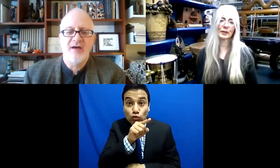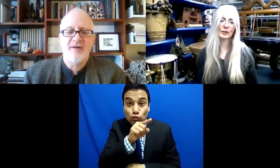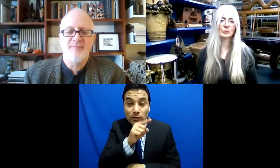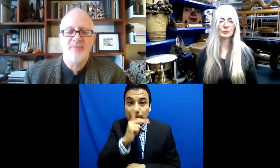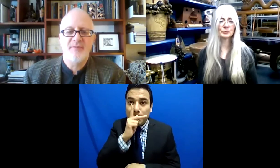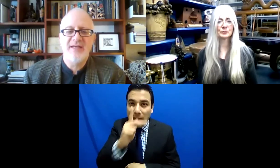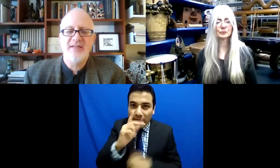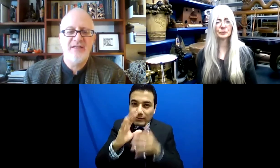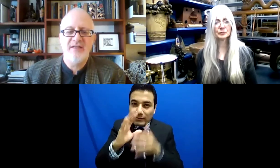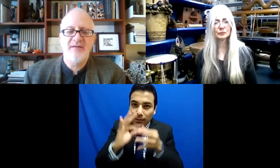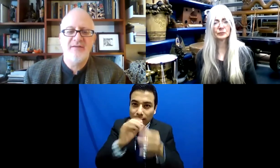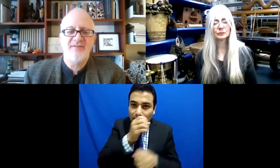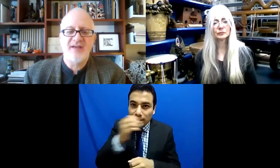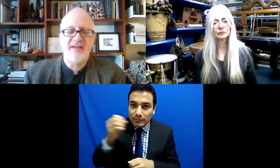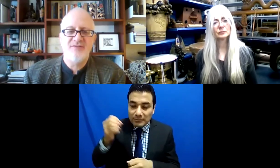Evelyn.